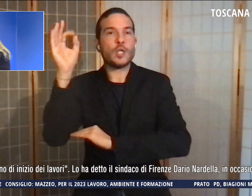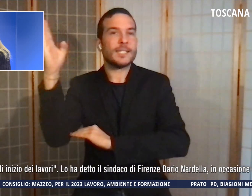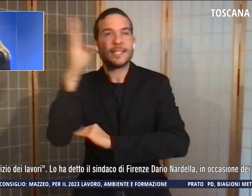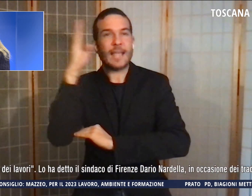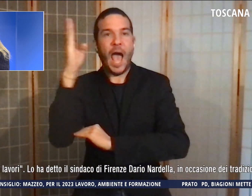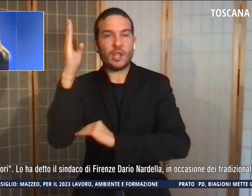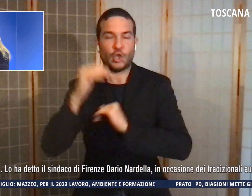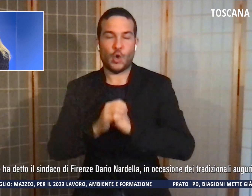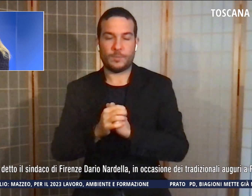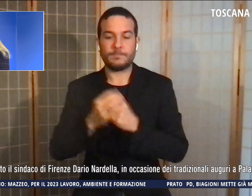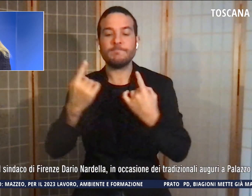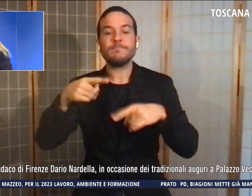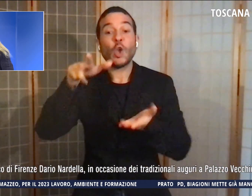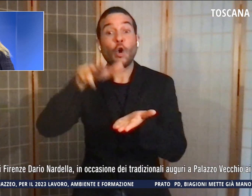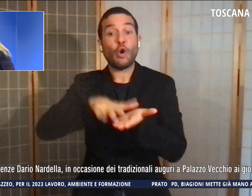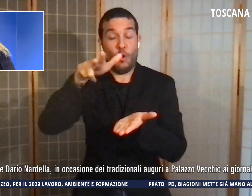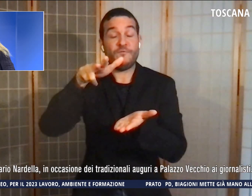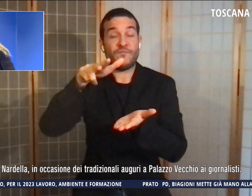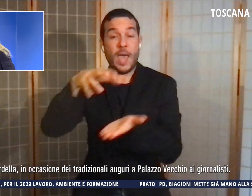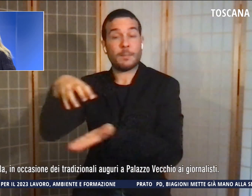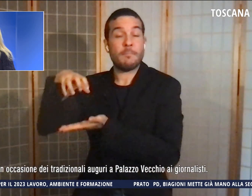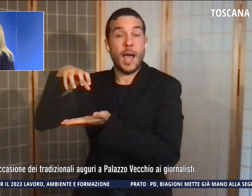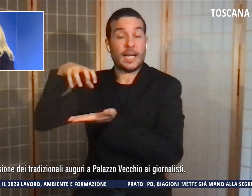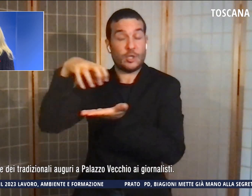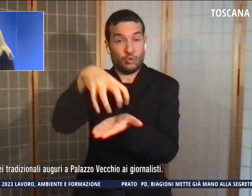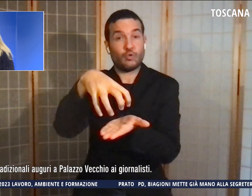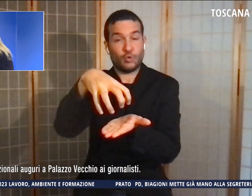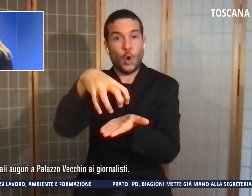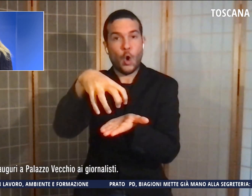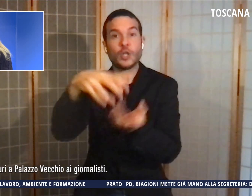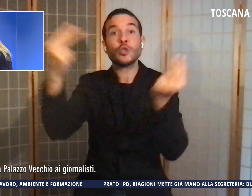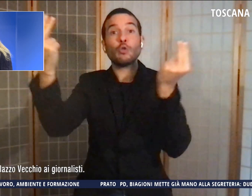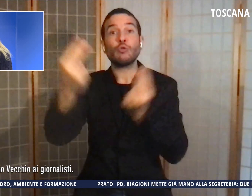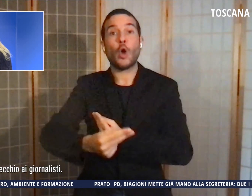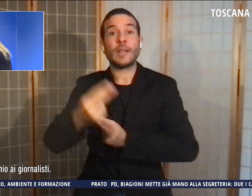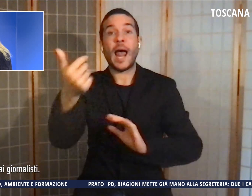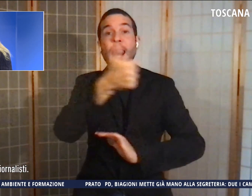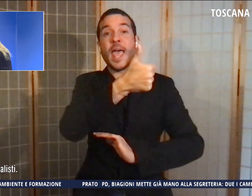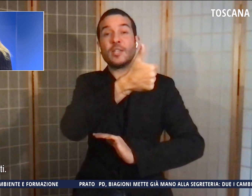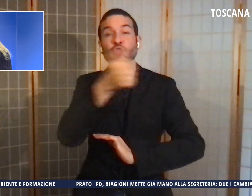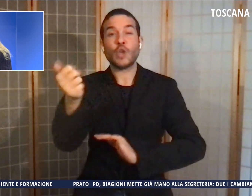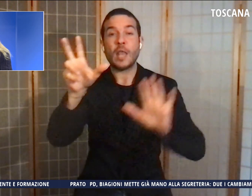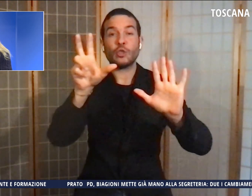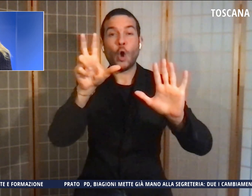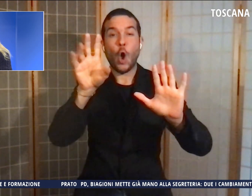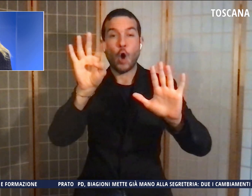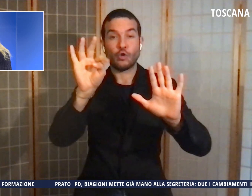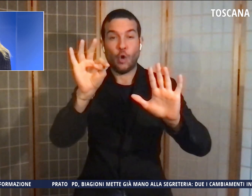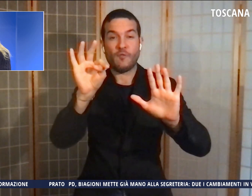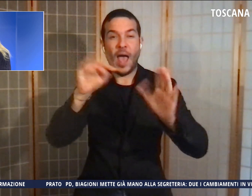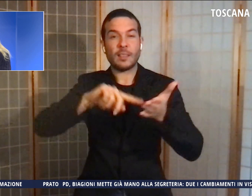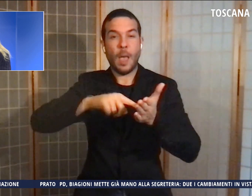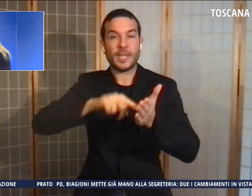conferma delle risorse extra per un totale di 190 milioni di euro, circa, per